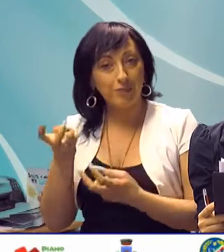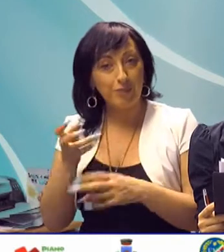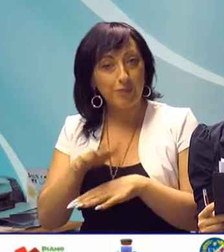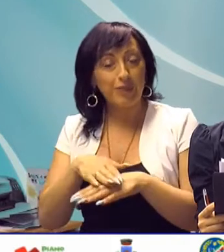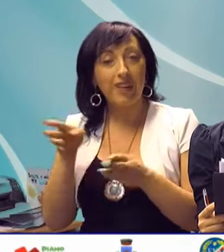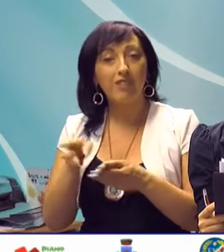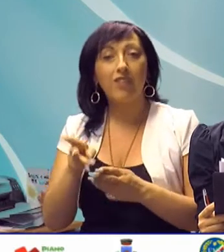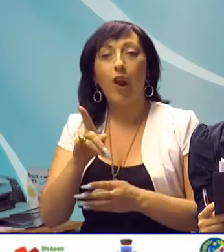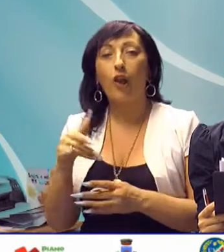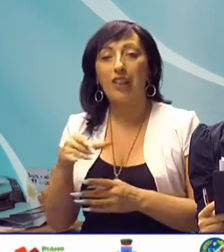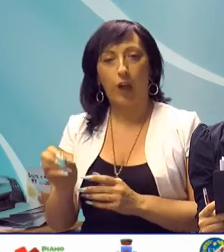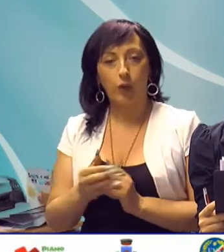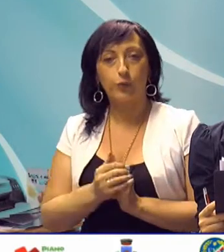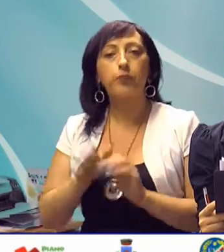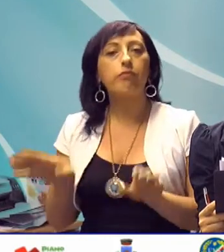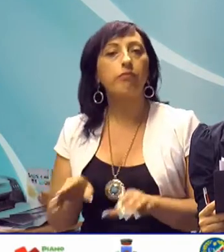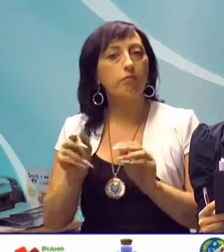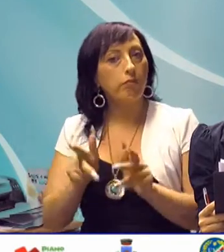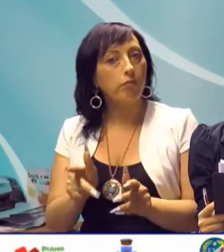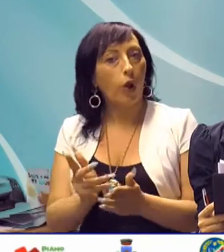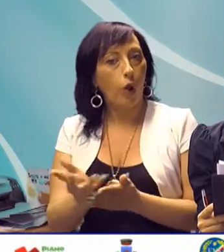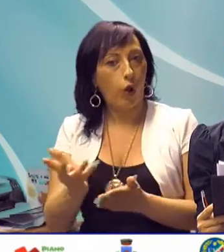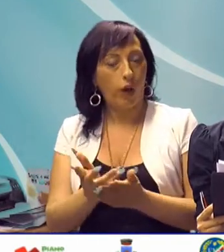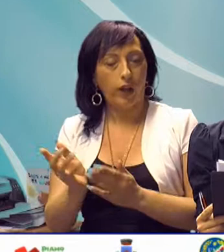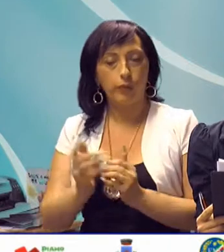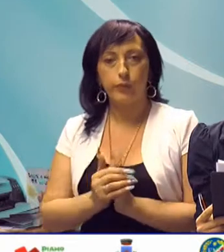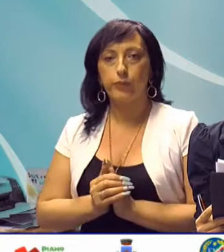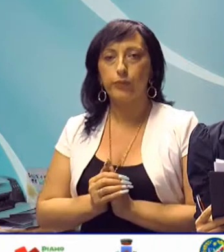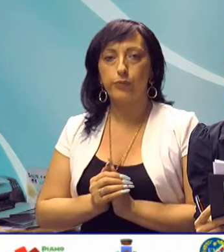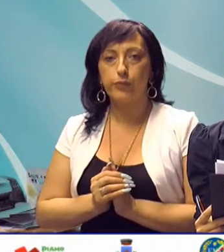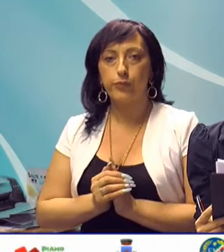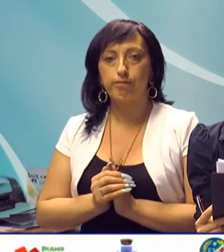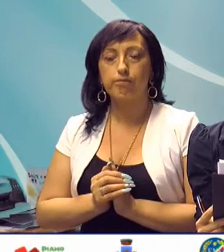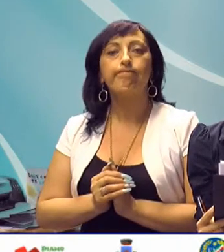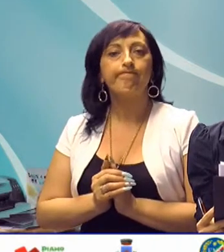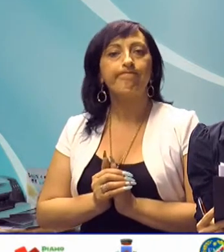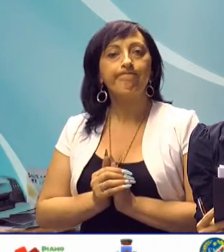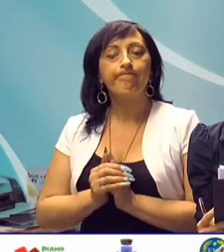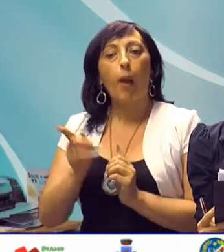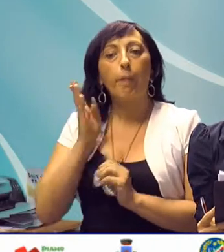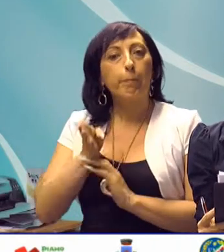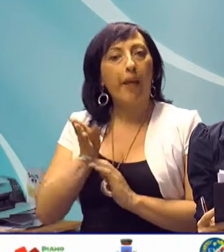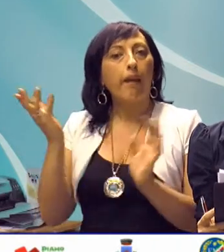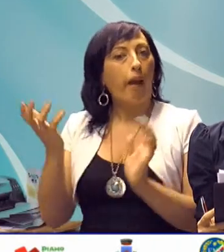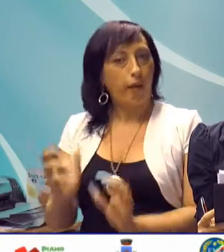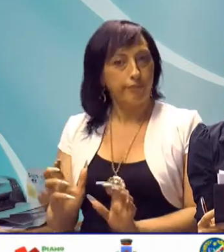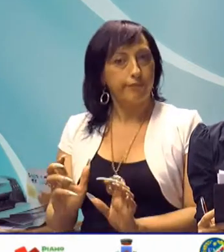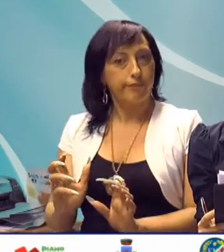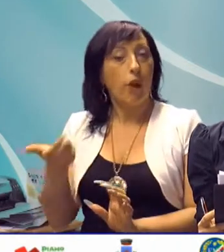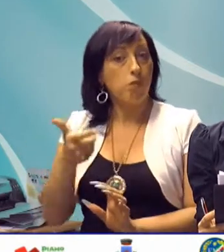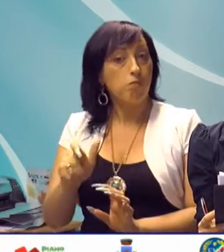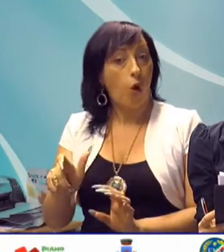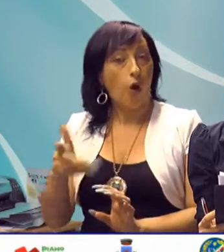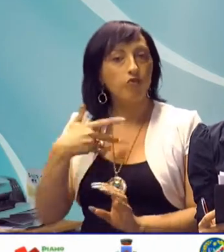direttamente dal Vallo di Diano. Iniziamo subito con la cronaca. Un consistente sconto di pena per la semi